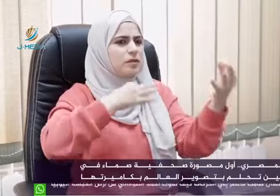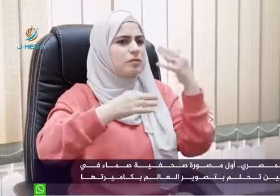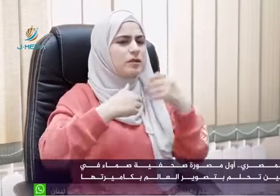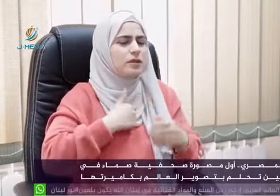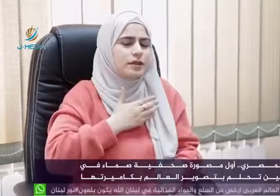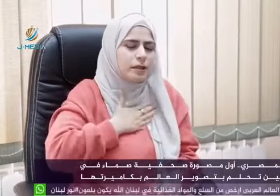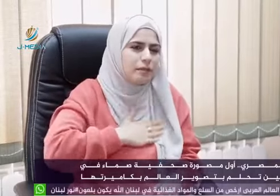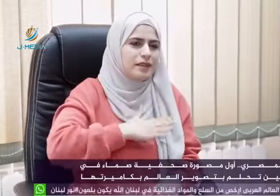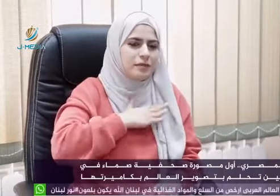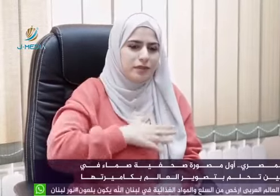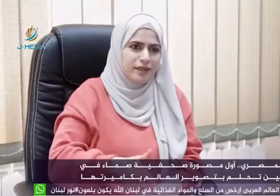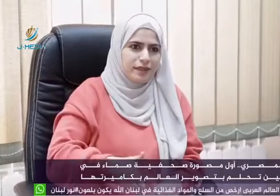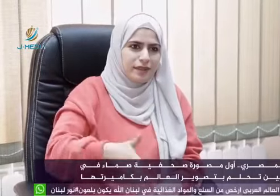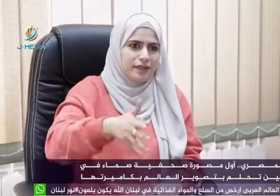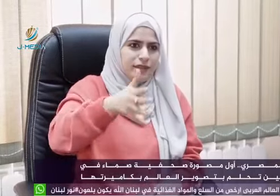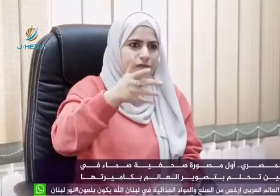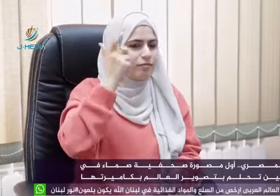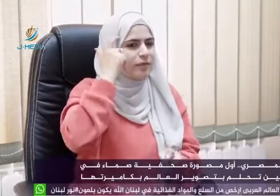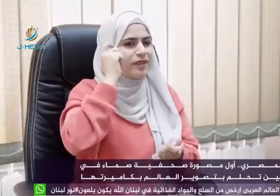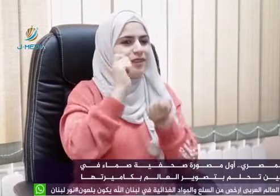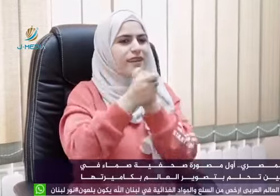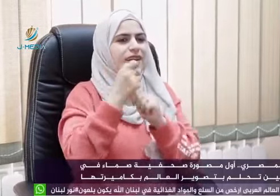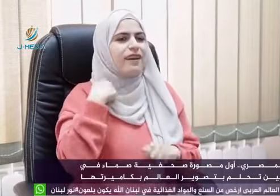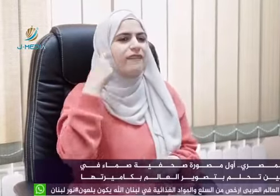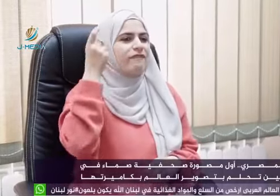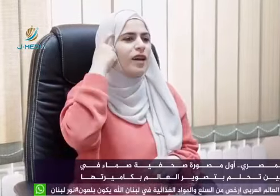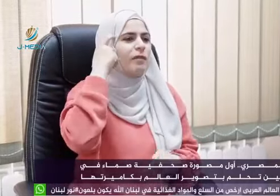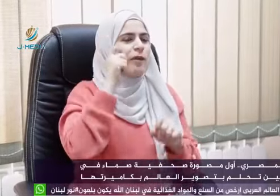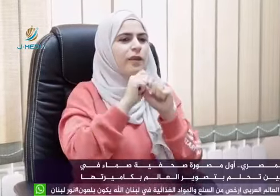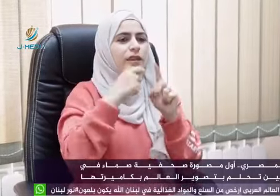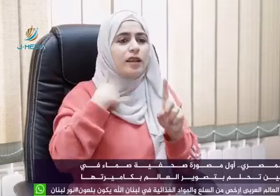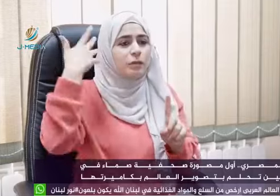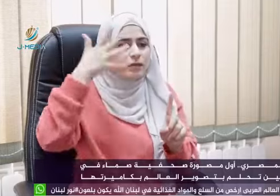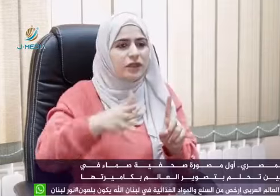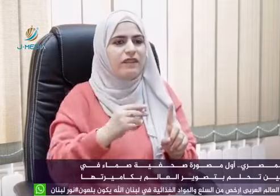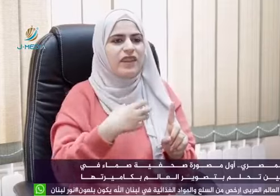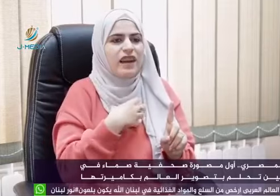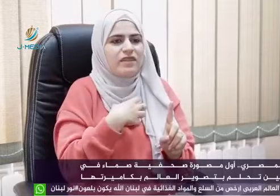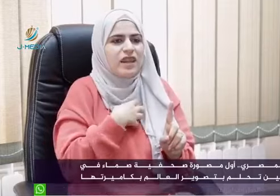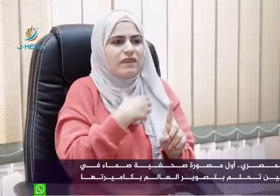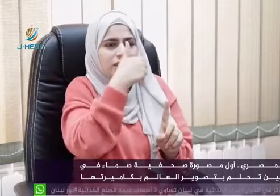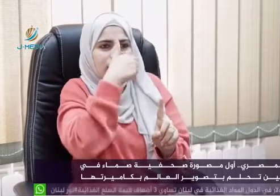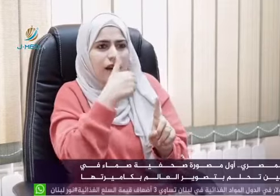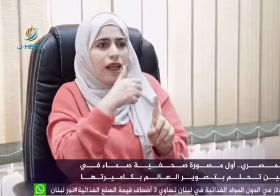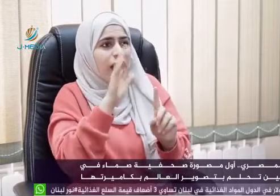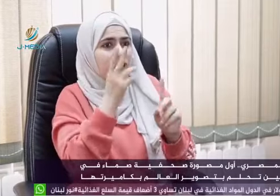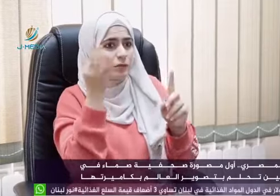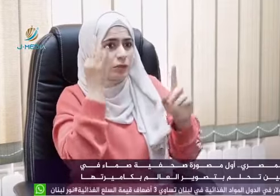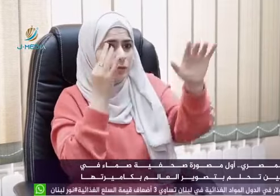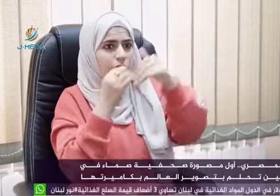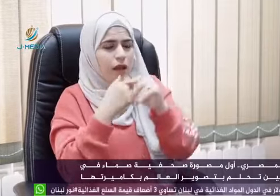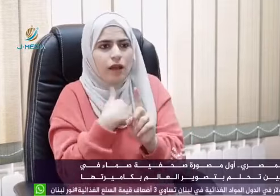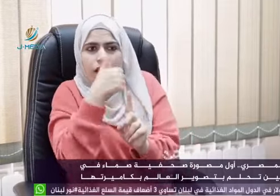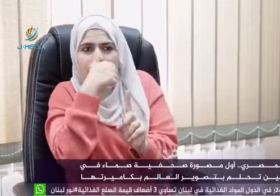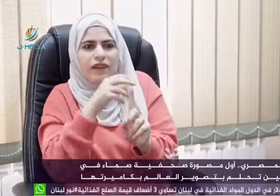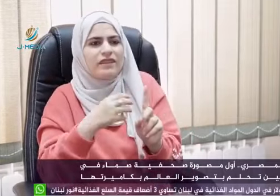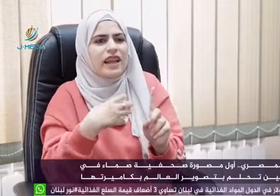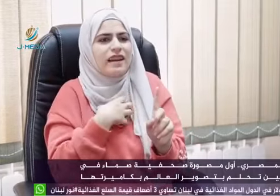دايماً يحكوا لي لازم تصبري تصبري لبينما أنا كبرت وتغيرت كل المفاهيم ثقتي بنفسي